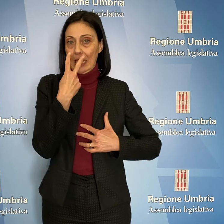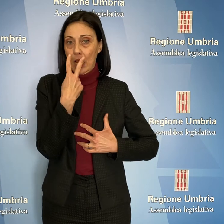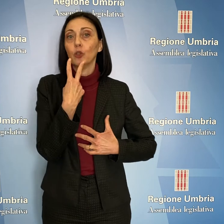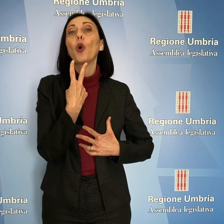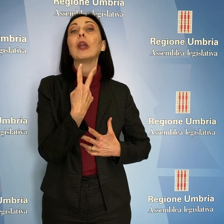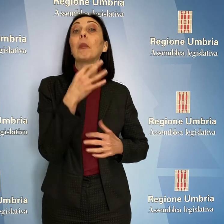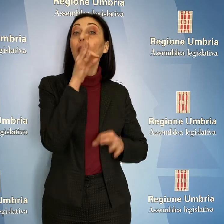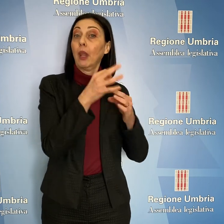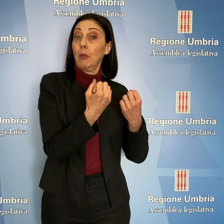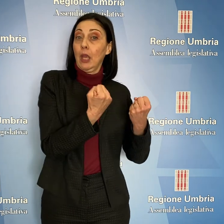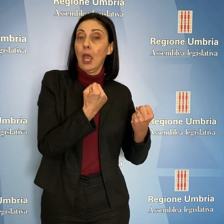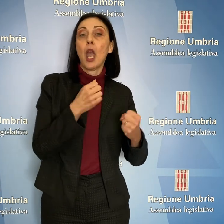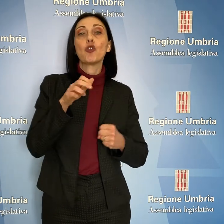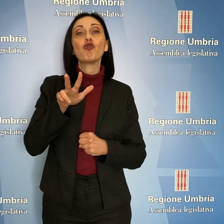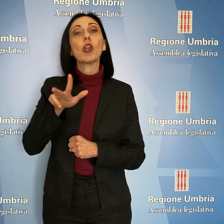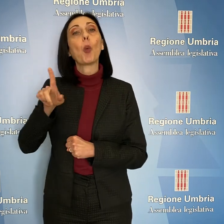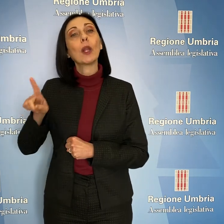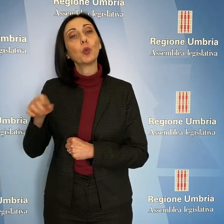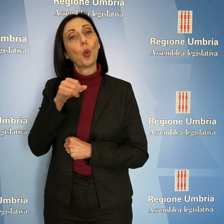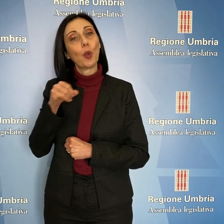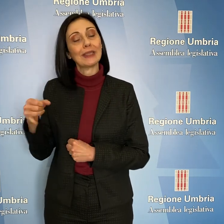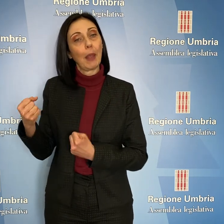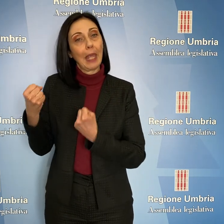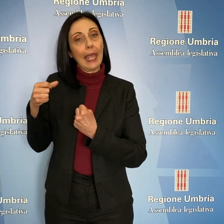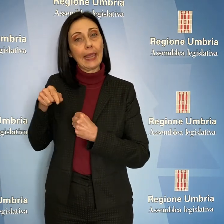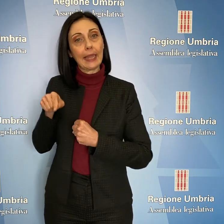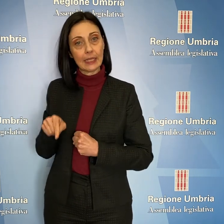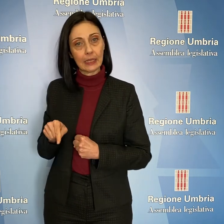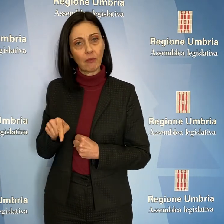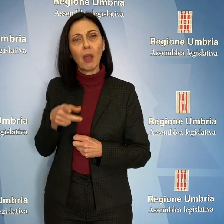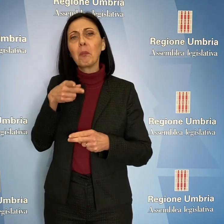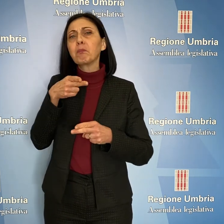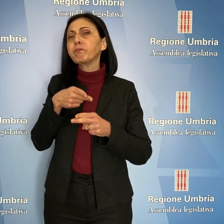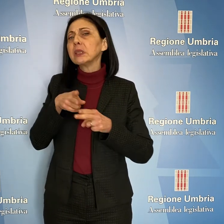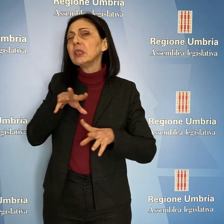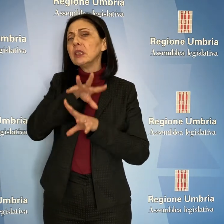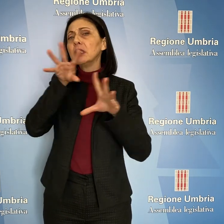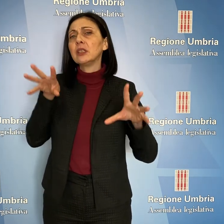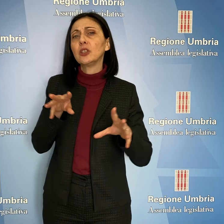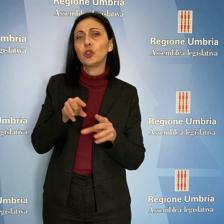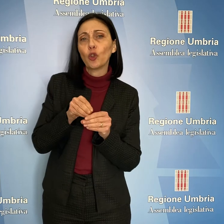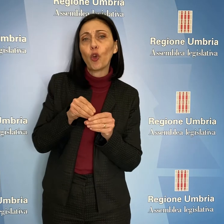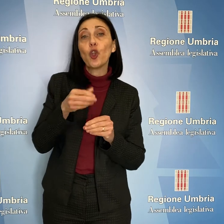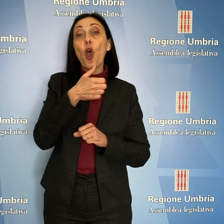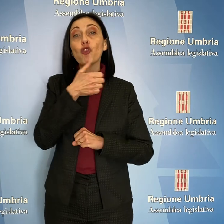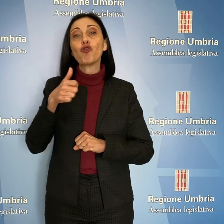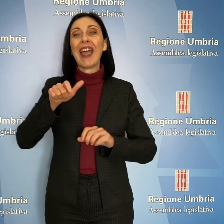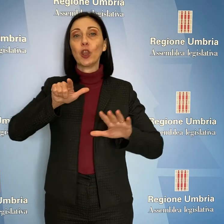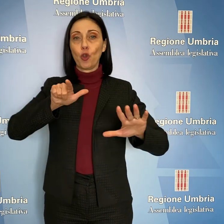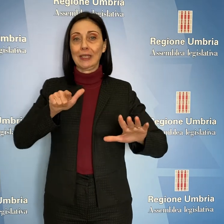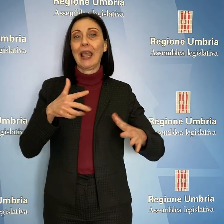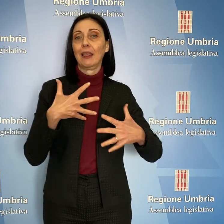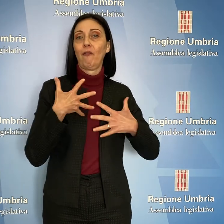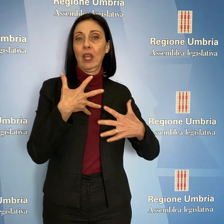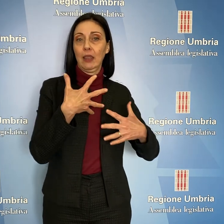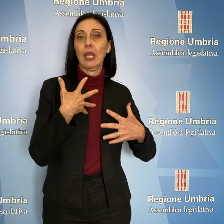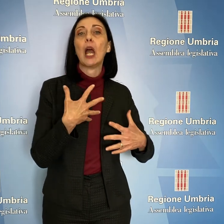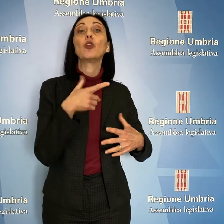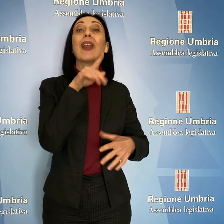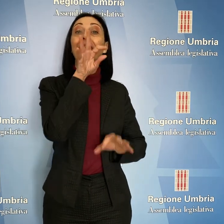terapia intensiva e 51 per la semi-intensiva. Il fabbisogno complessivo è di 107 ventilatori per la terapia intensiva